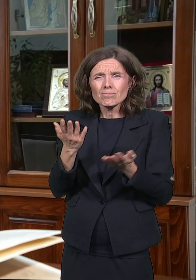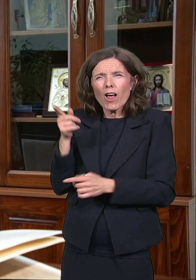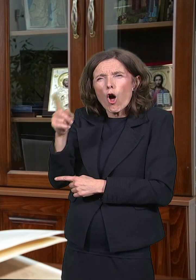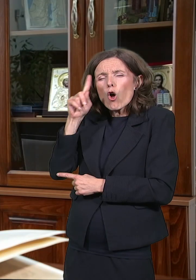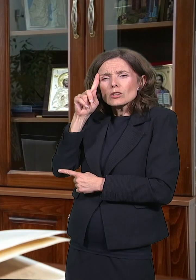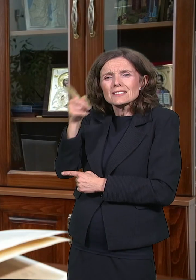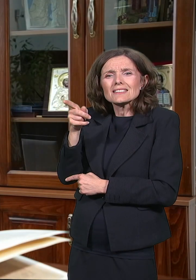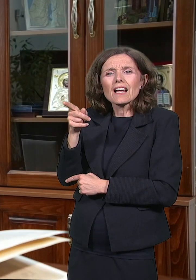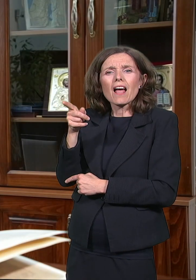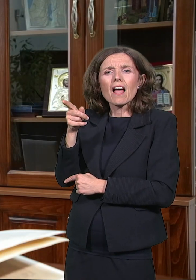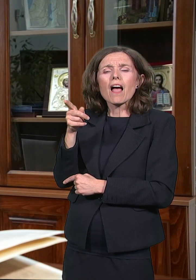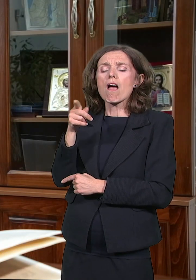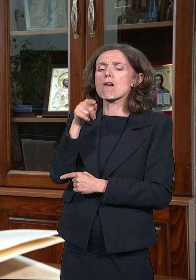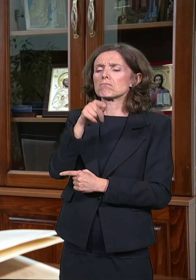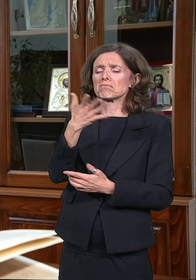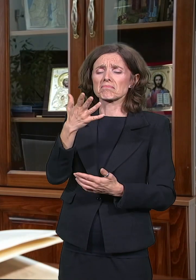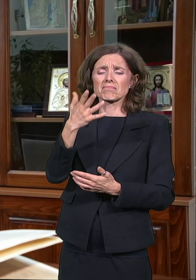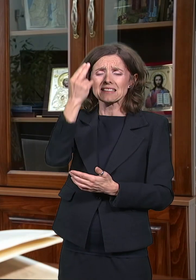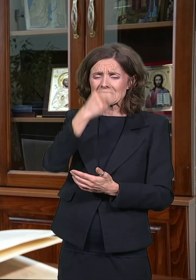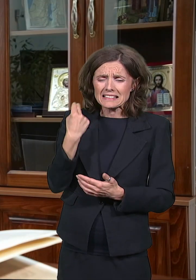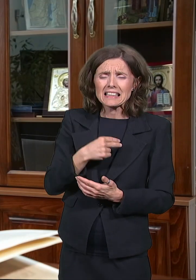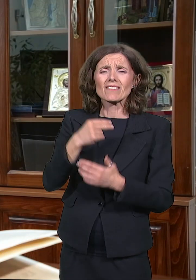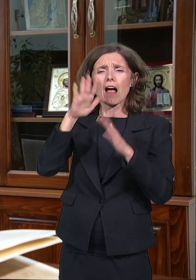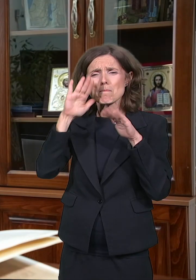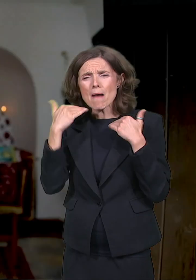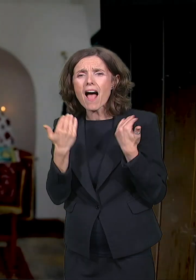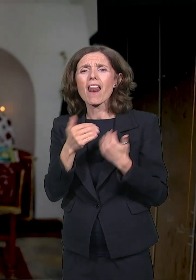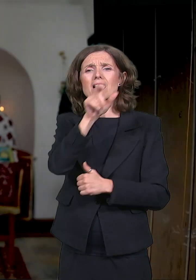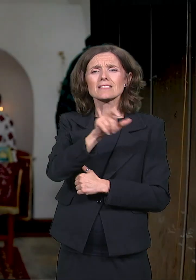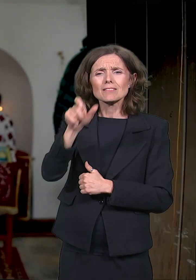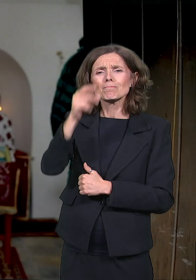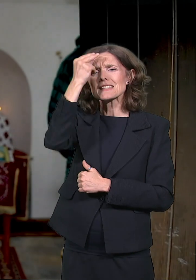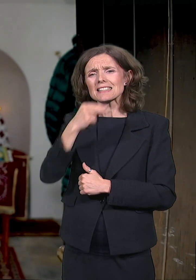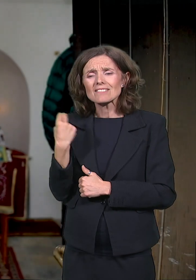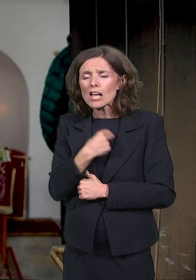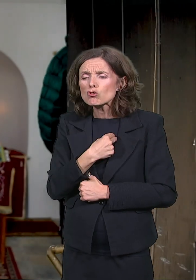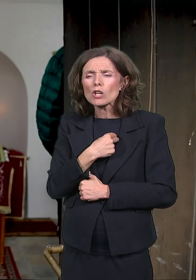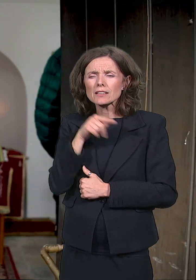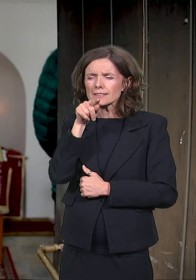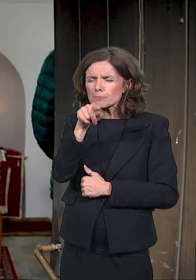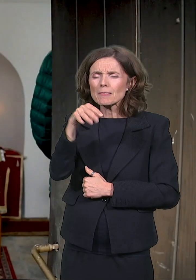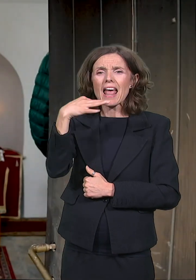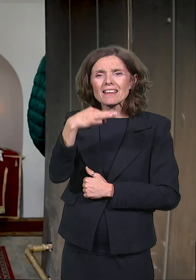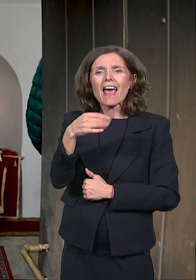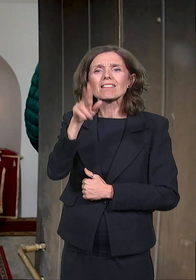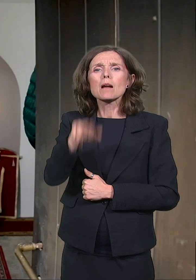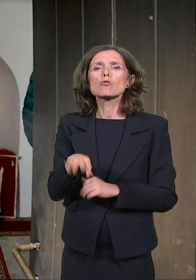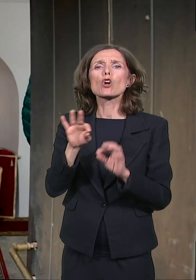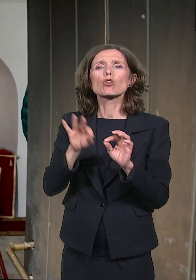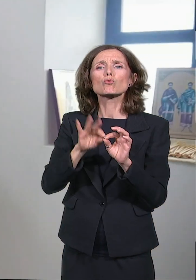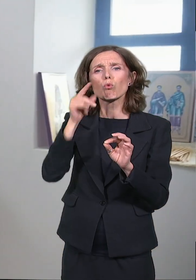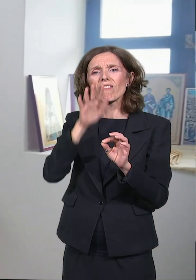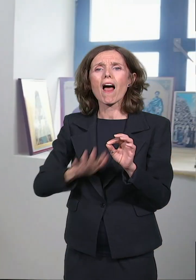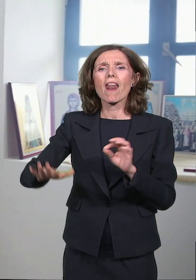svetinje i sveštenstvo i crkva jedinim tada mogu održati narod na